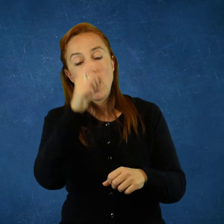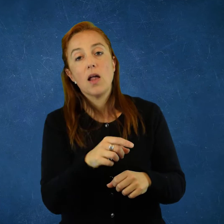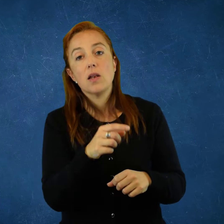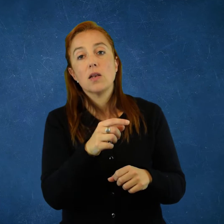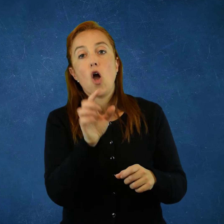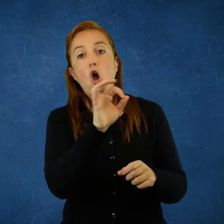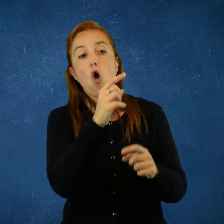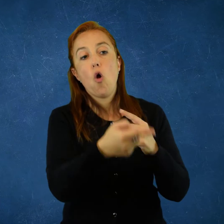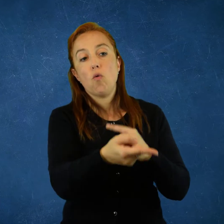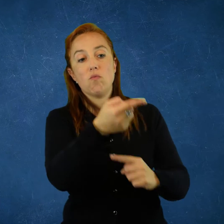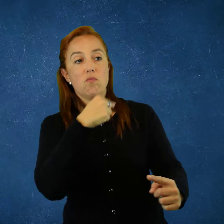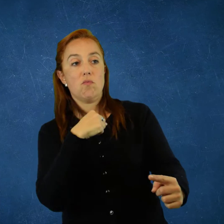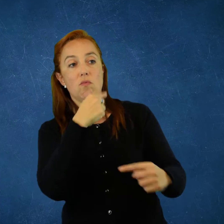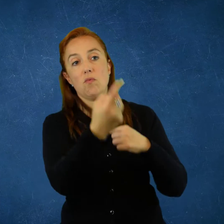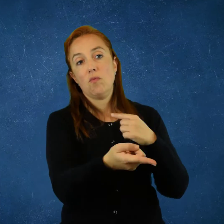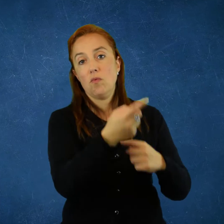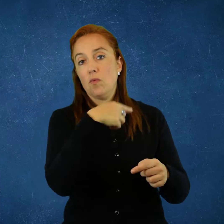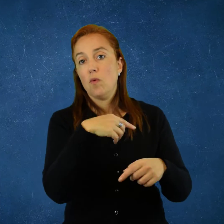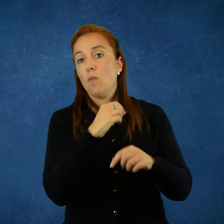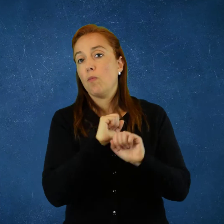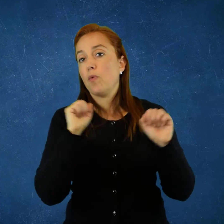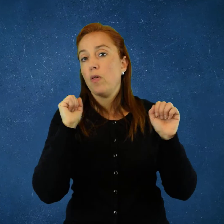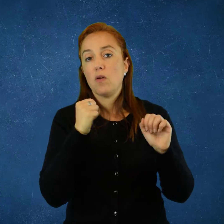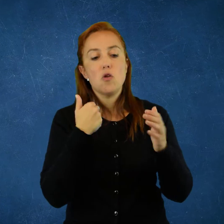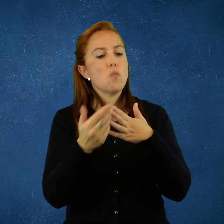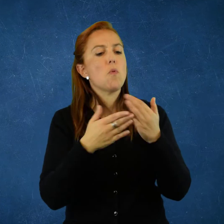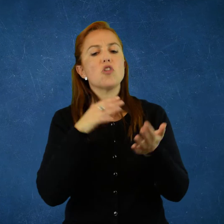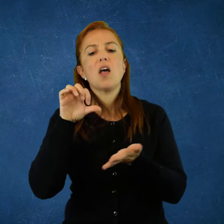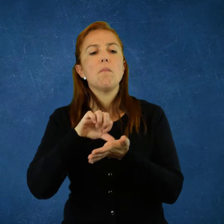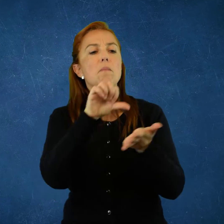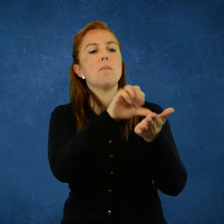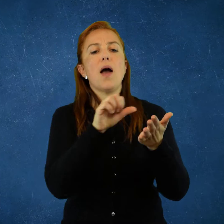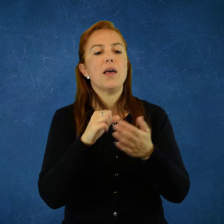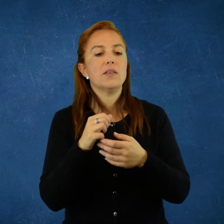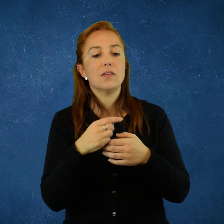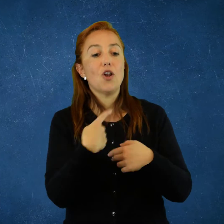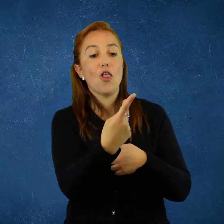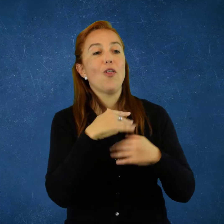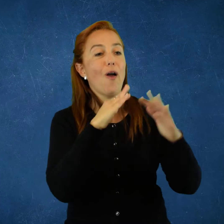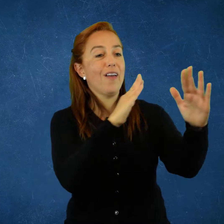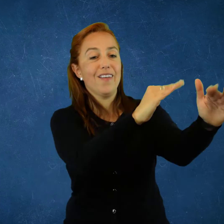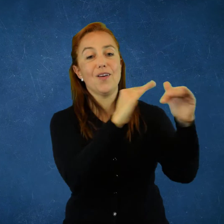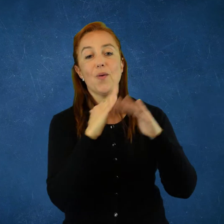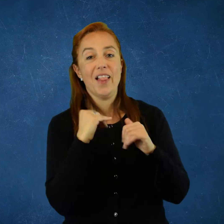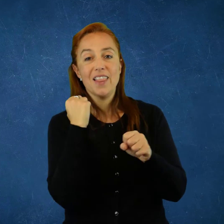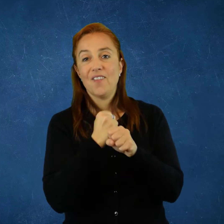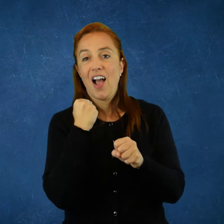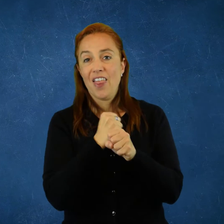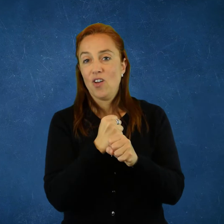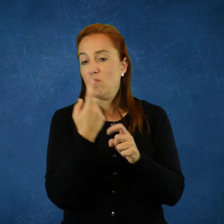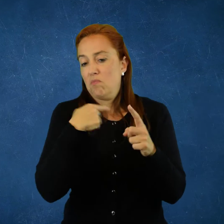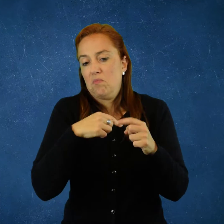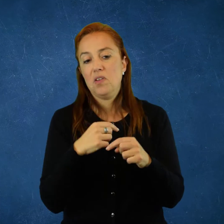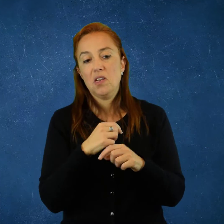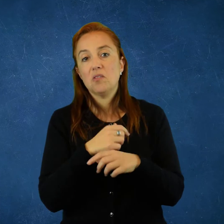al obrero alemán y viceversa. Porque la nación está por encima de tu causa social.